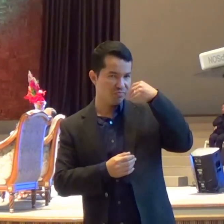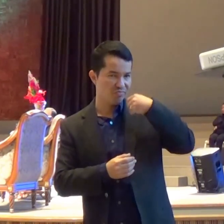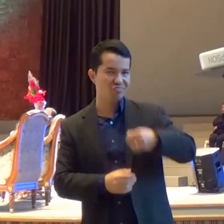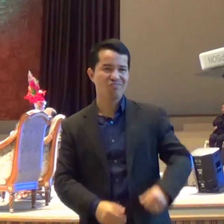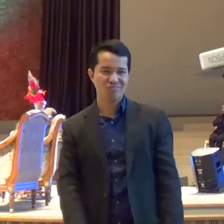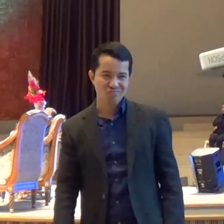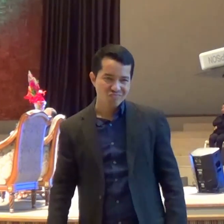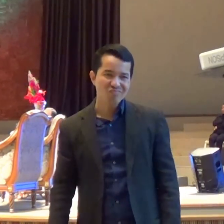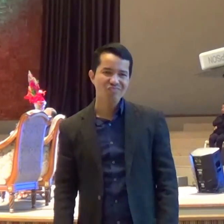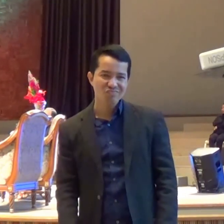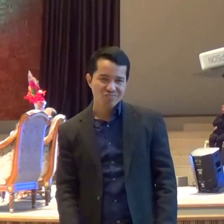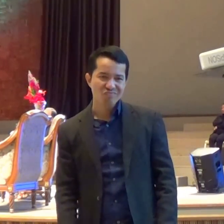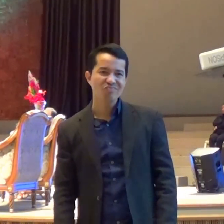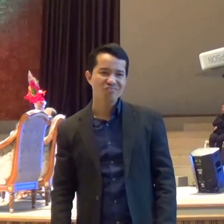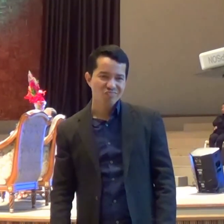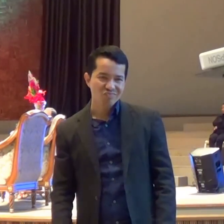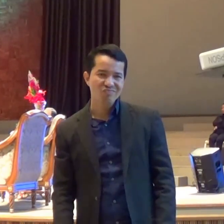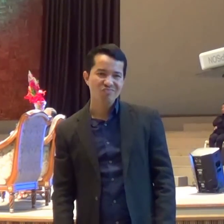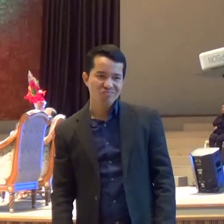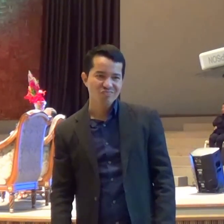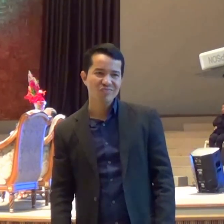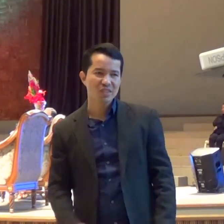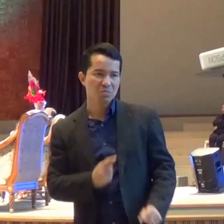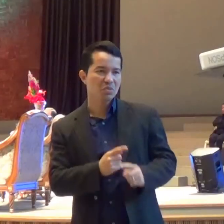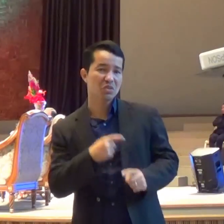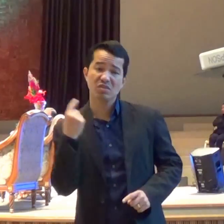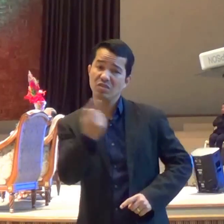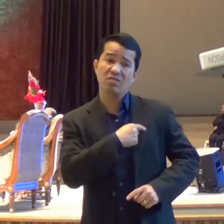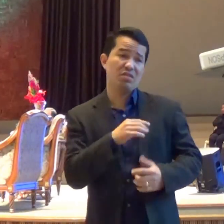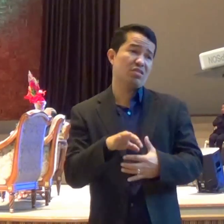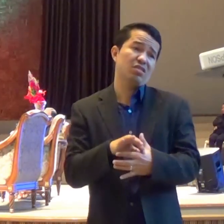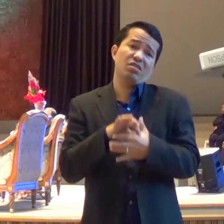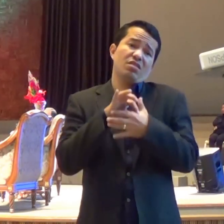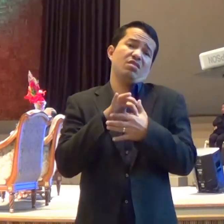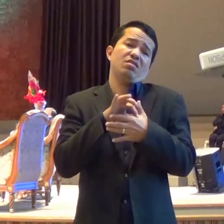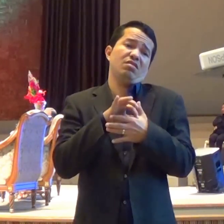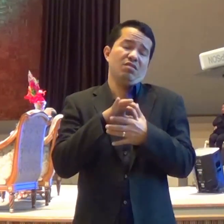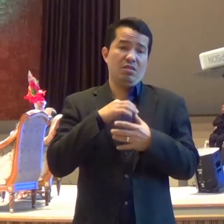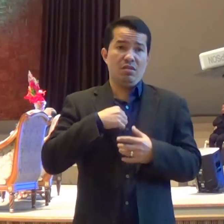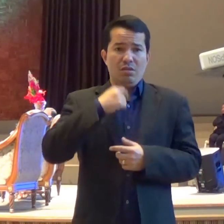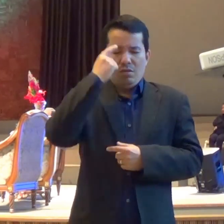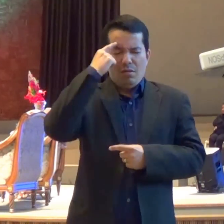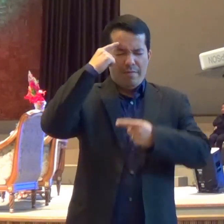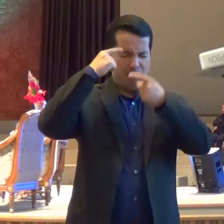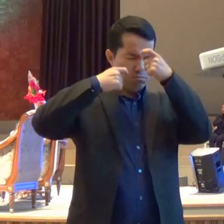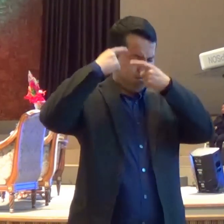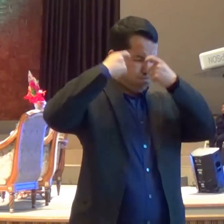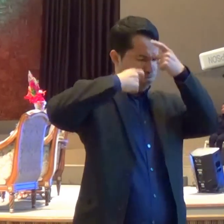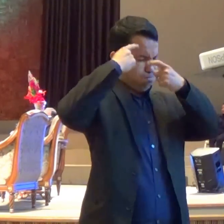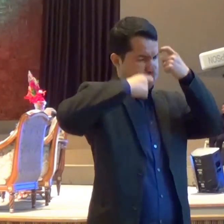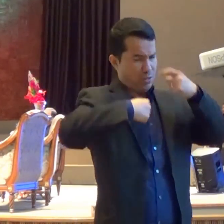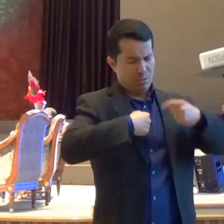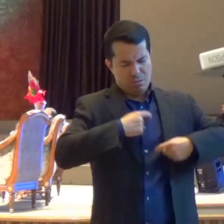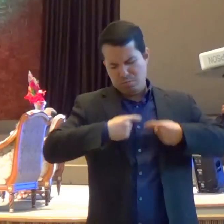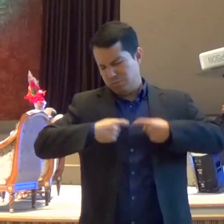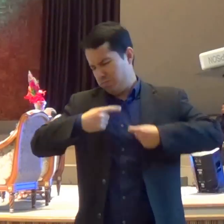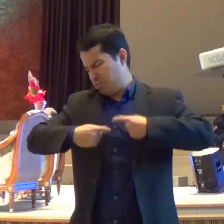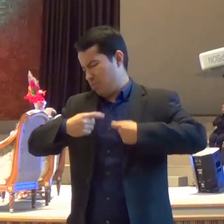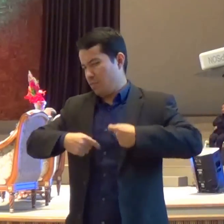nós Vamos ter que lutar Contra a nossa carne Tem pessoas que dizem Ah Eu tenho problema com isso